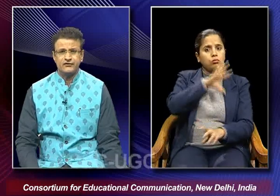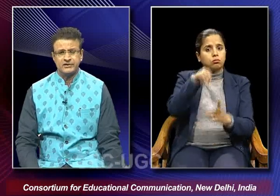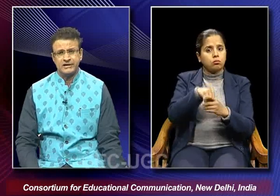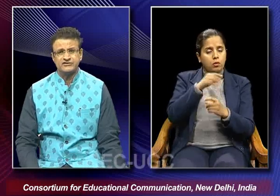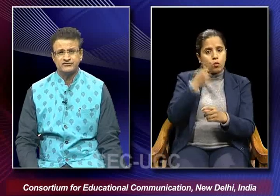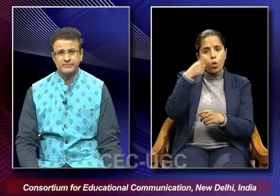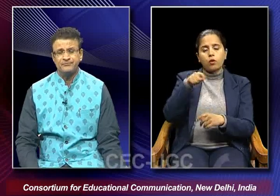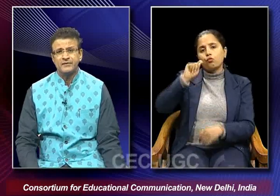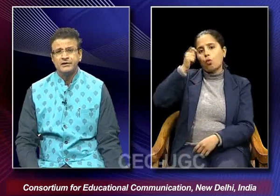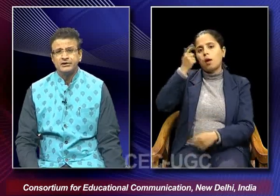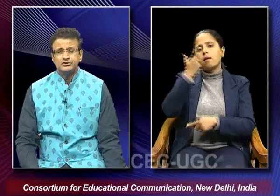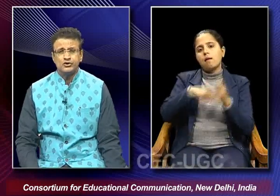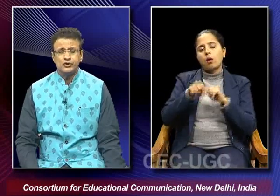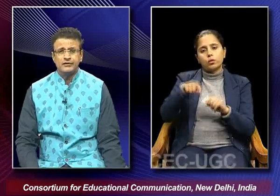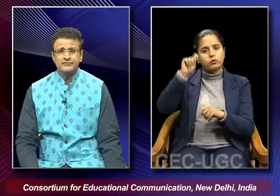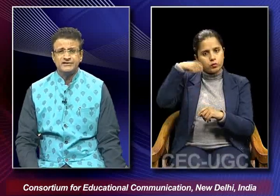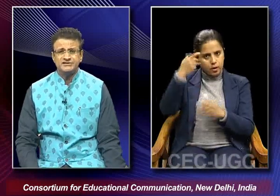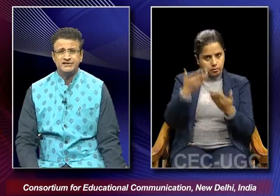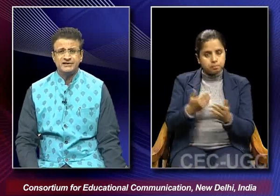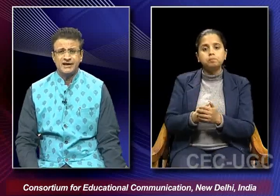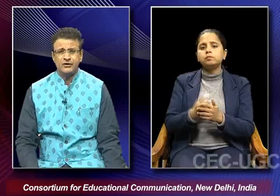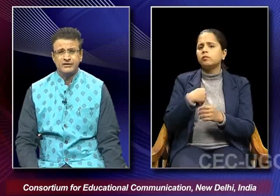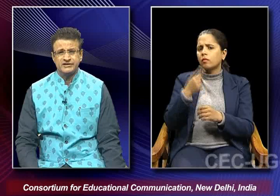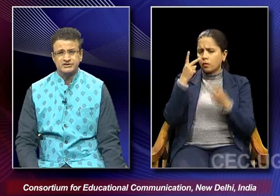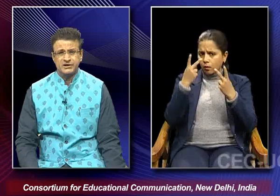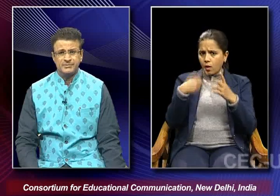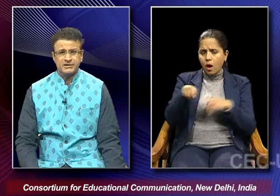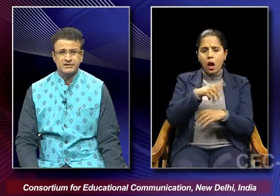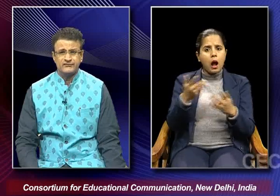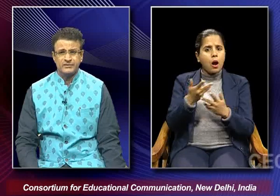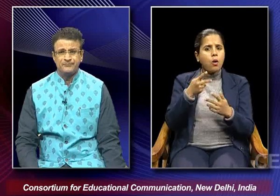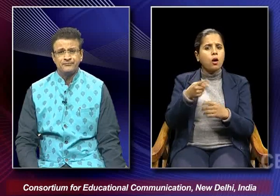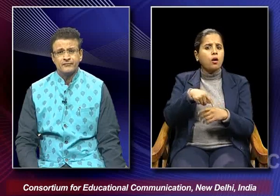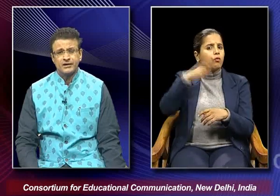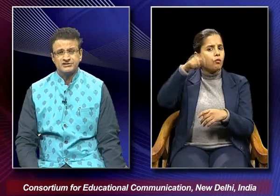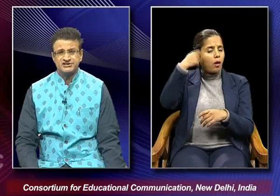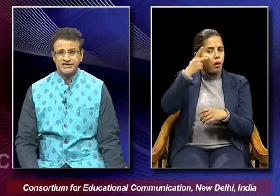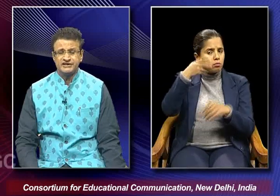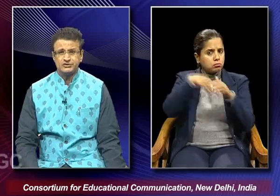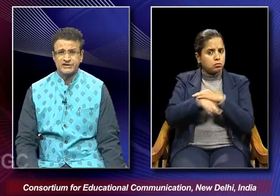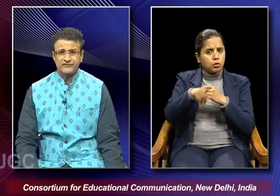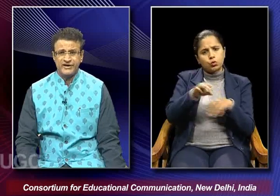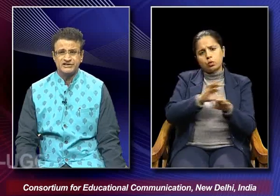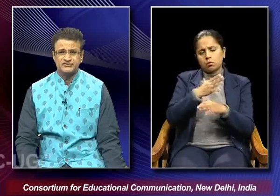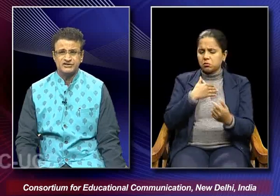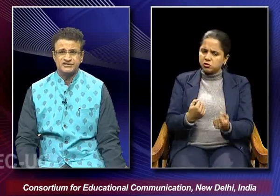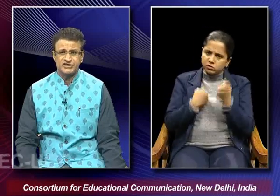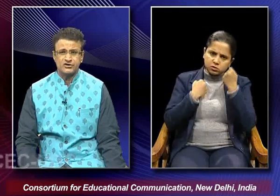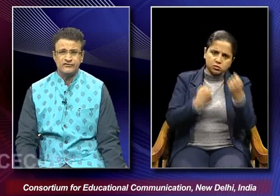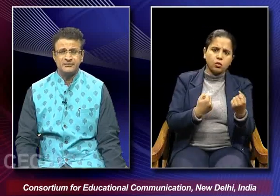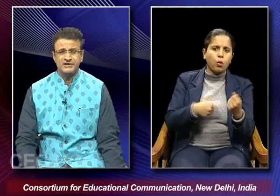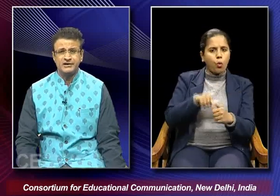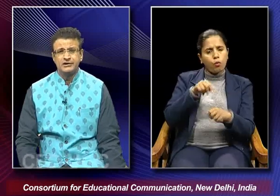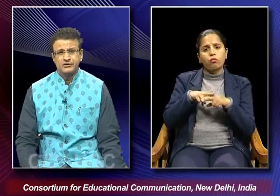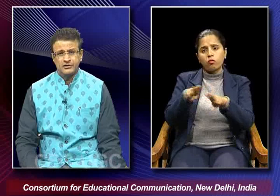best foreign language film so we see that how in this particular film she is ready to sacrifice for the sake